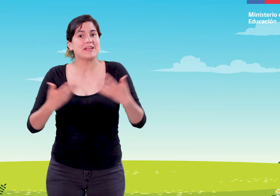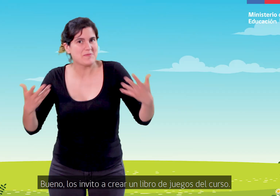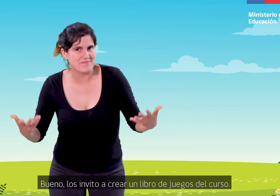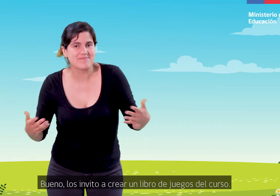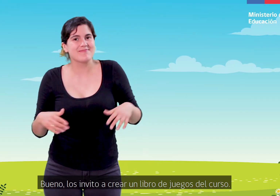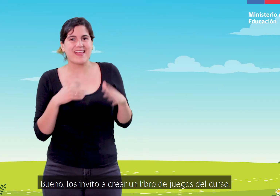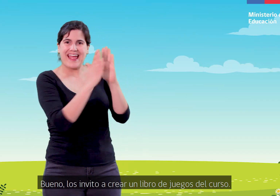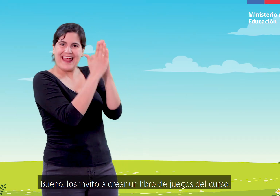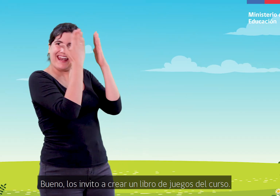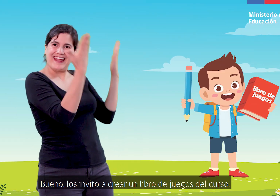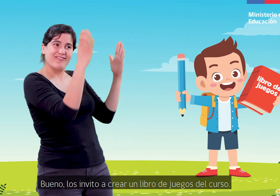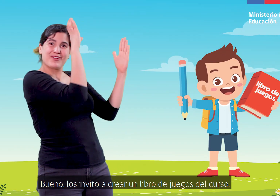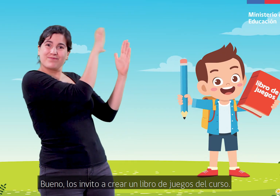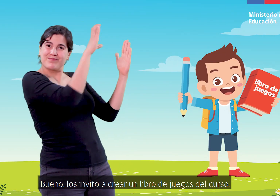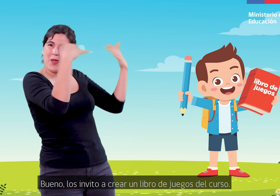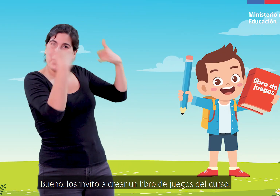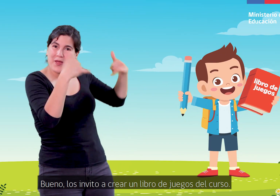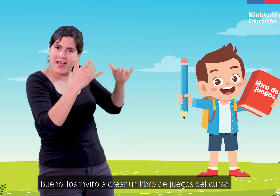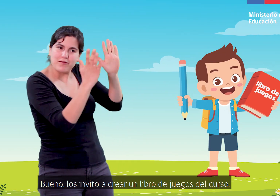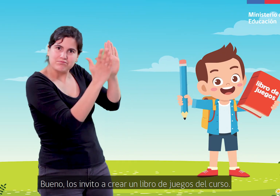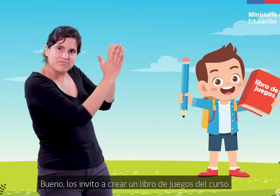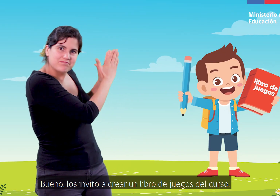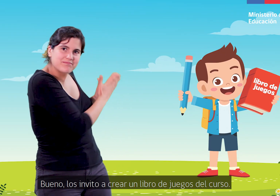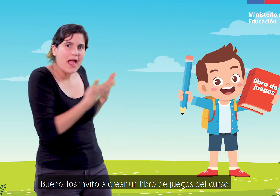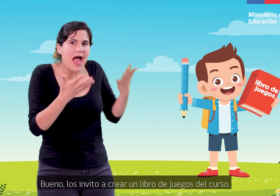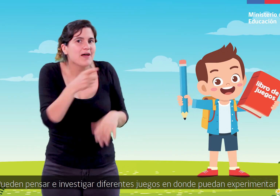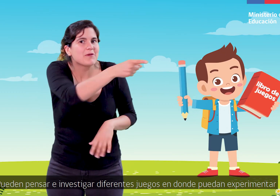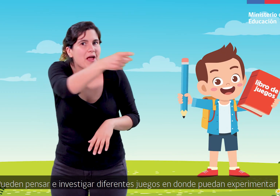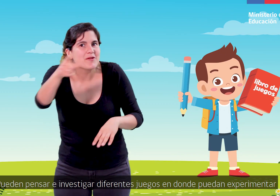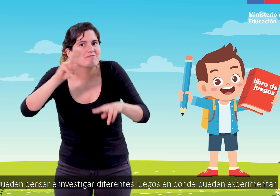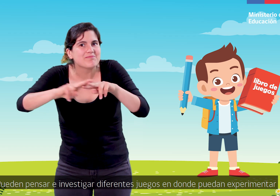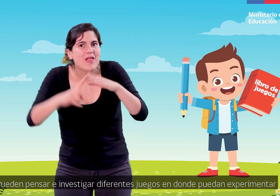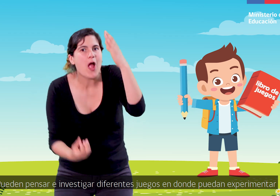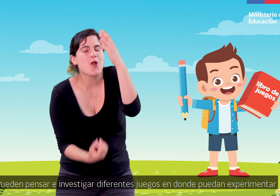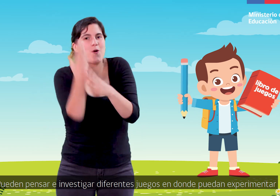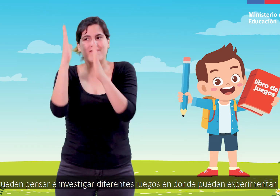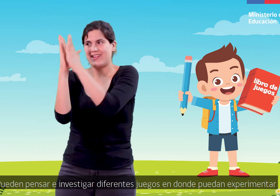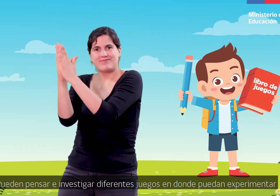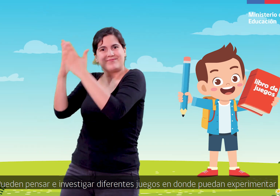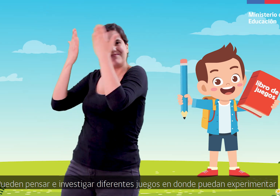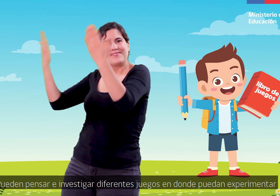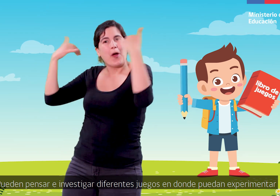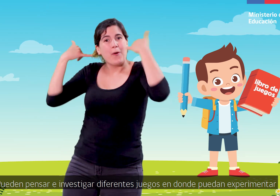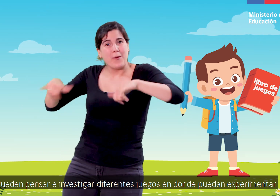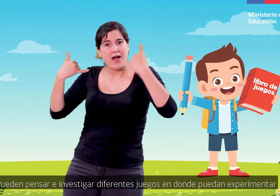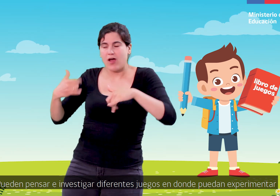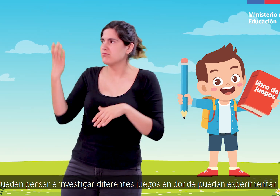Bueno, los invito a crear un libro de Juegos del curso. Pueden pensar e investigar diferentes juegos en donde